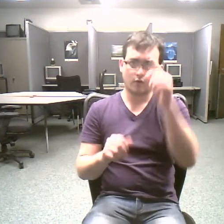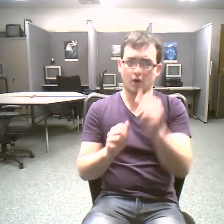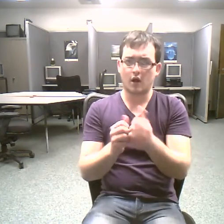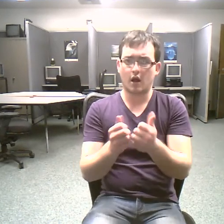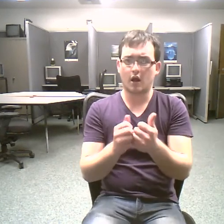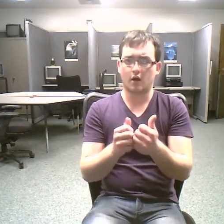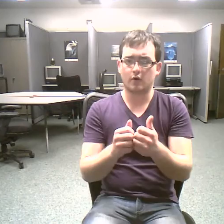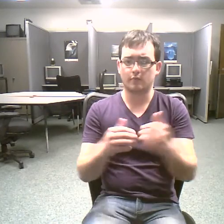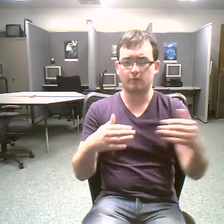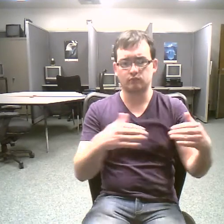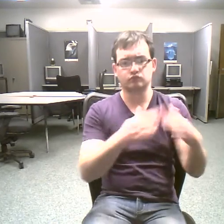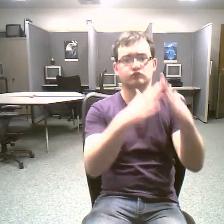even be studied through this